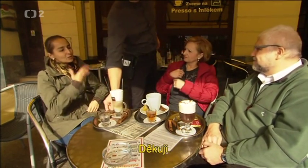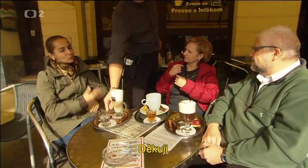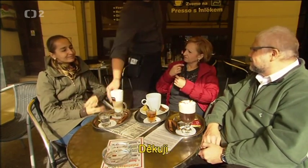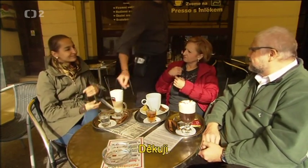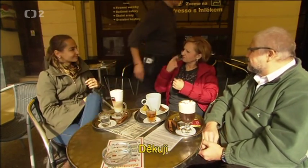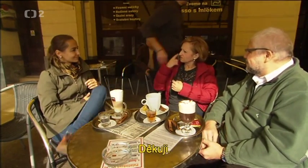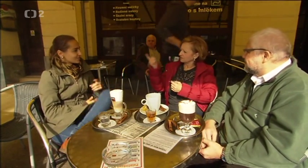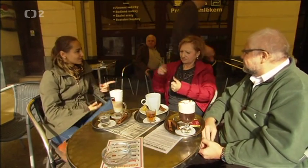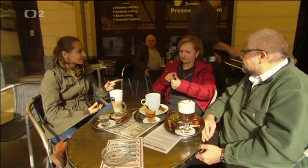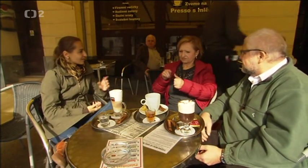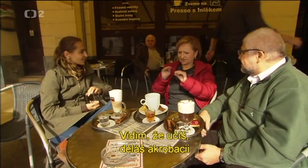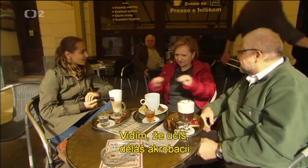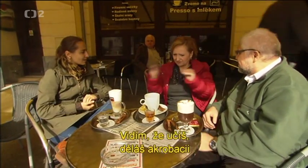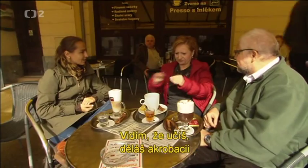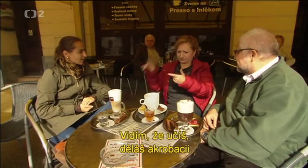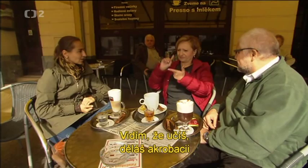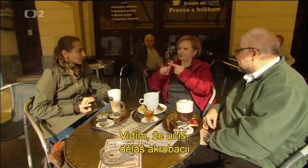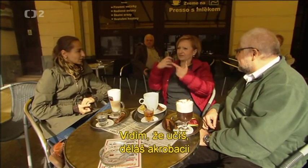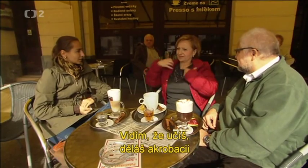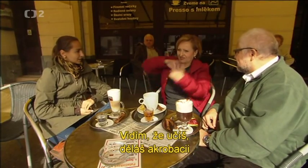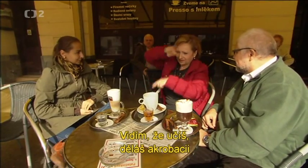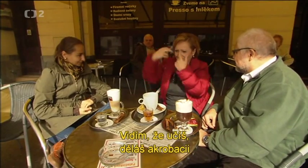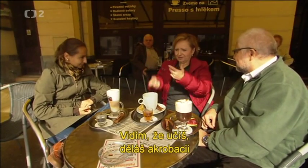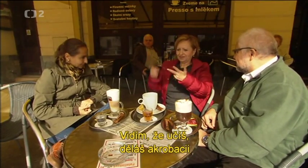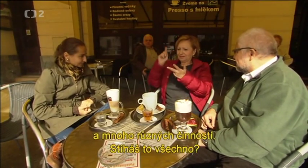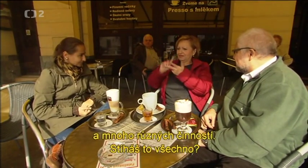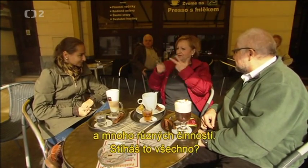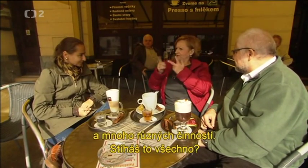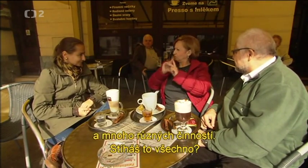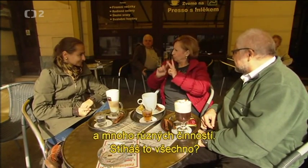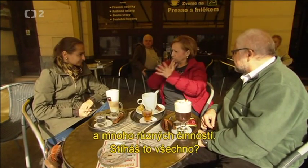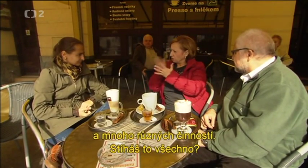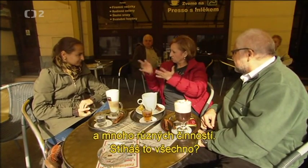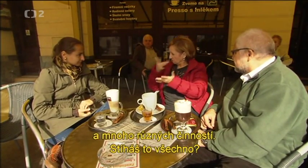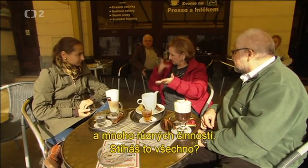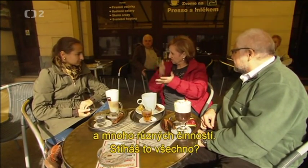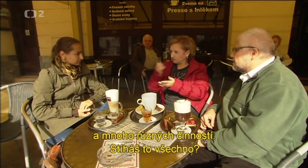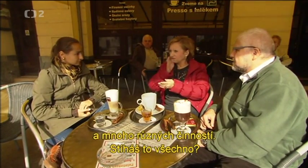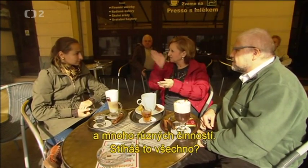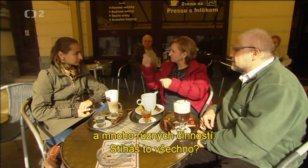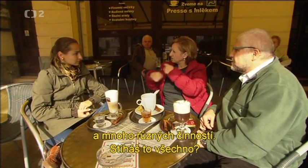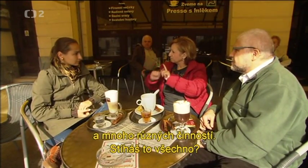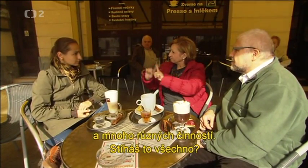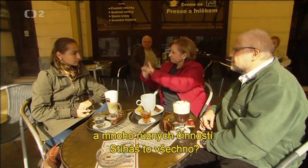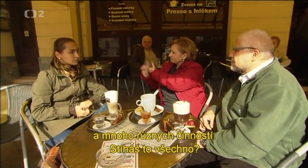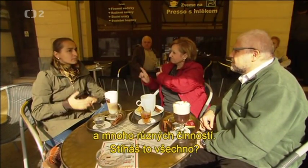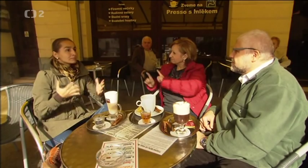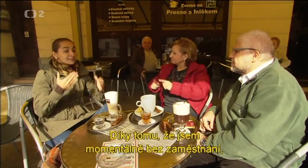Děkuji. Vidím, že učíš, děláš akrobacii a mnoho různých činností. Stíháš to všechno? Díky